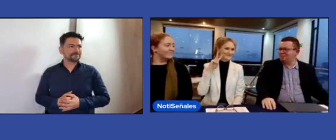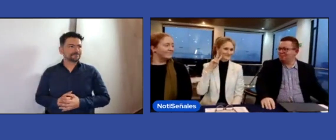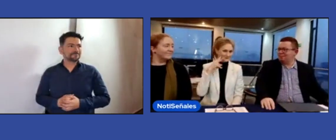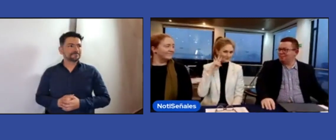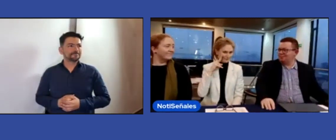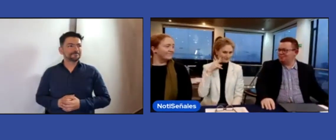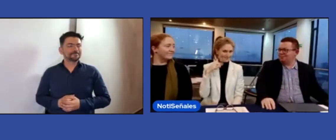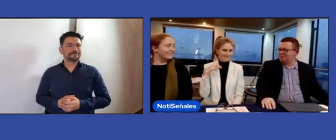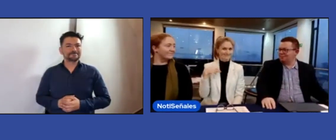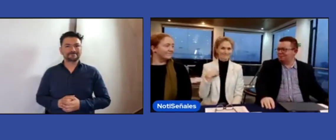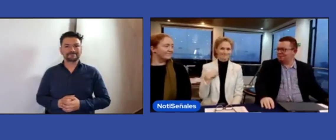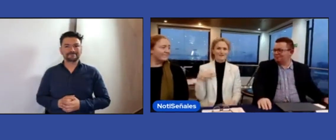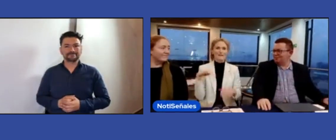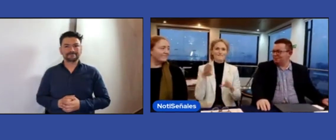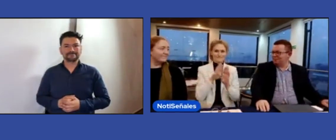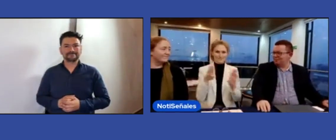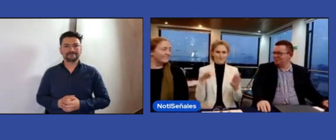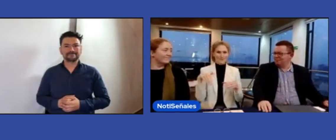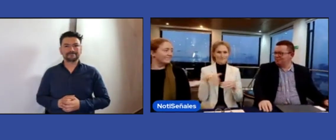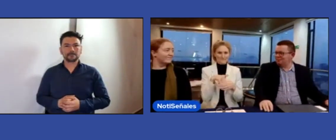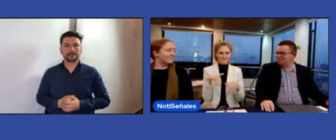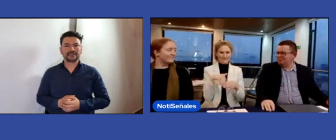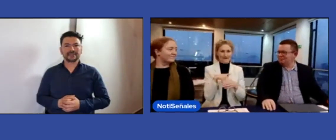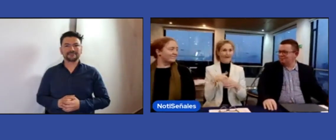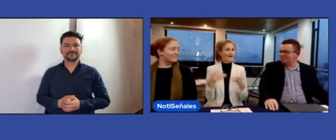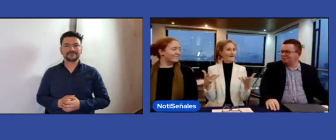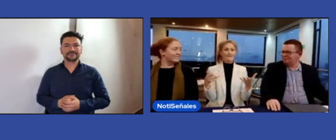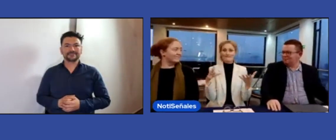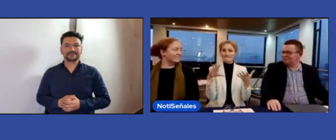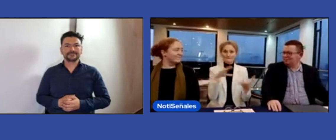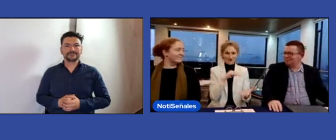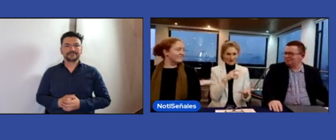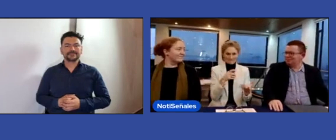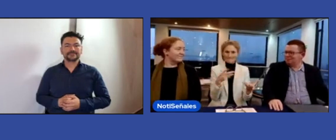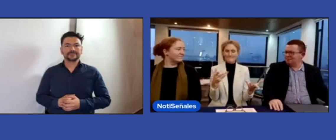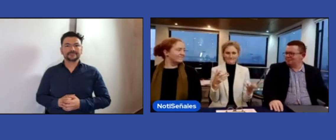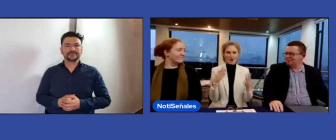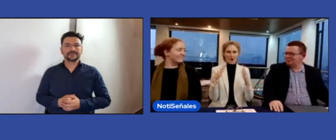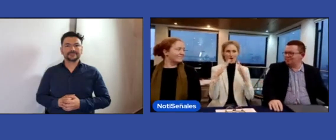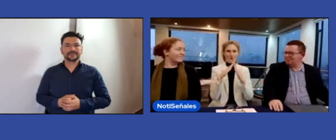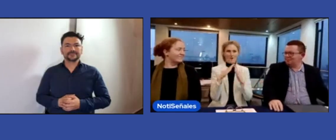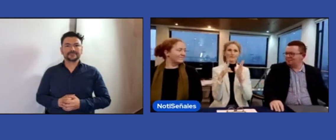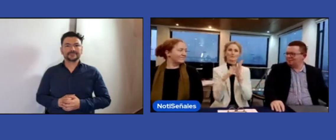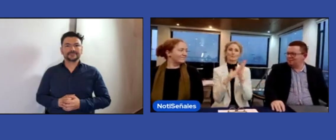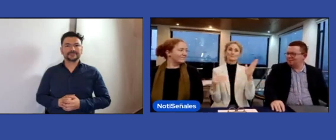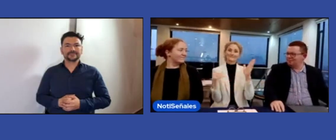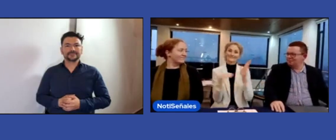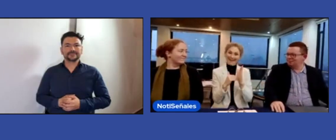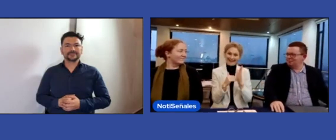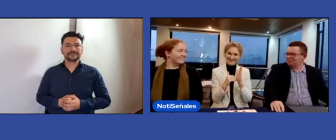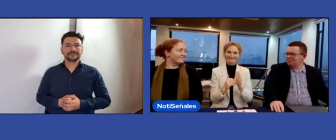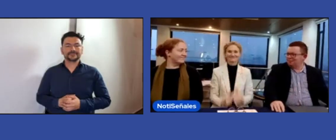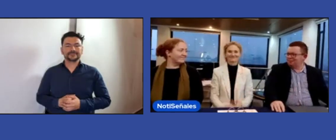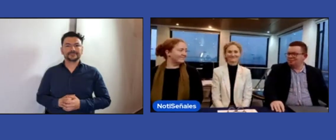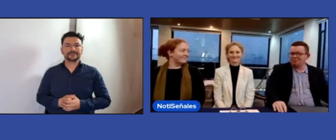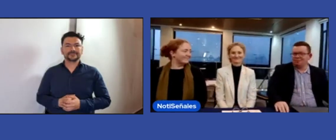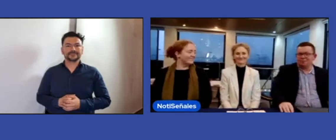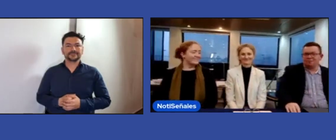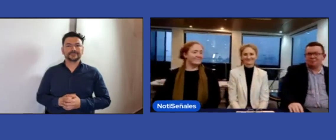Hola, yo soy Victoria. Soy parte de la junta de la Federación Mundial de Sordos y soy de Nueva Zelanda.